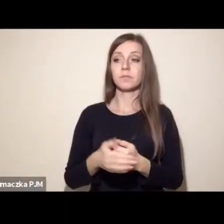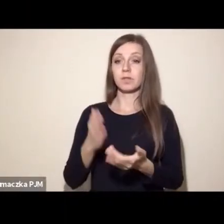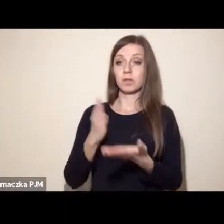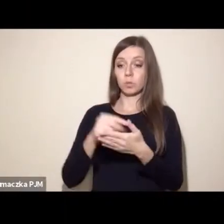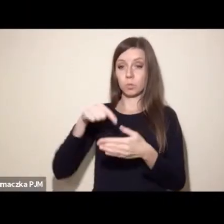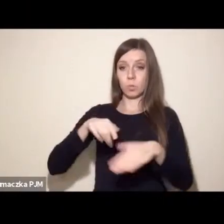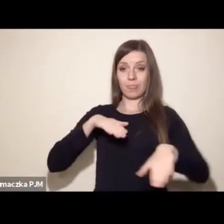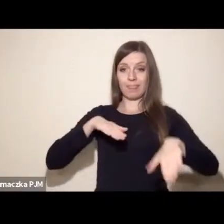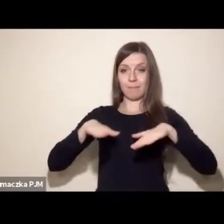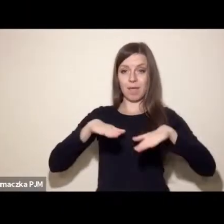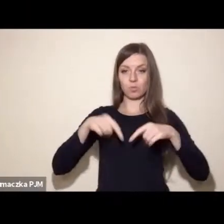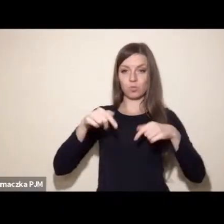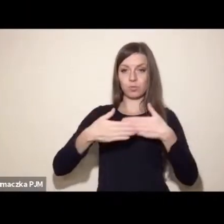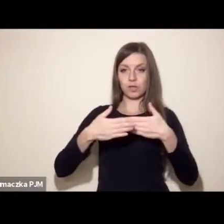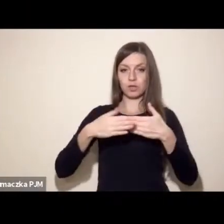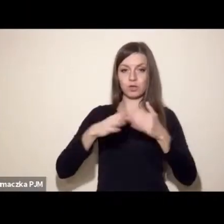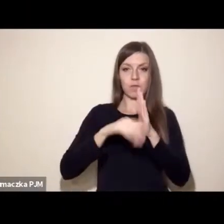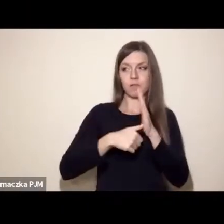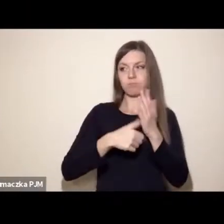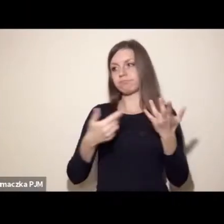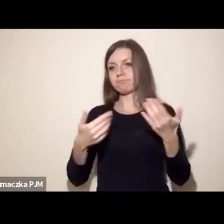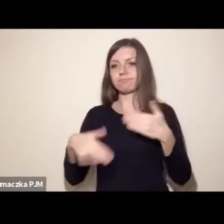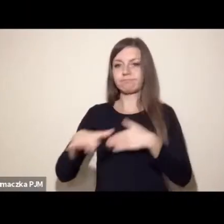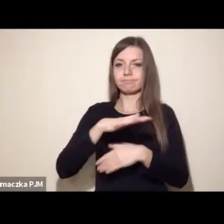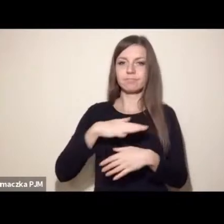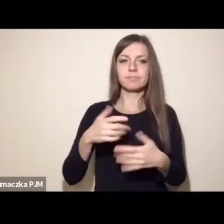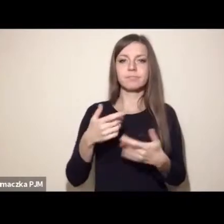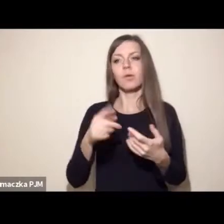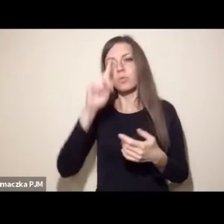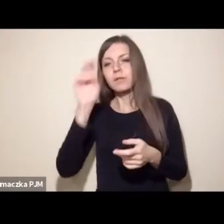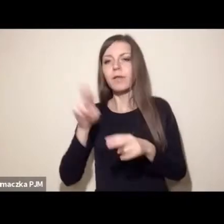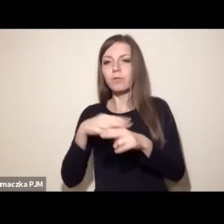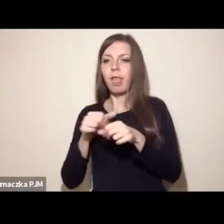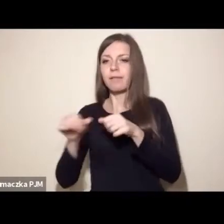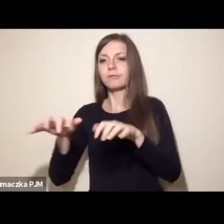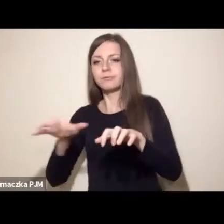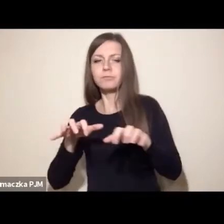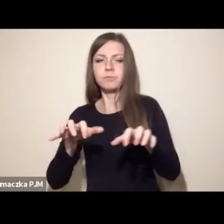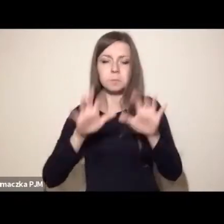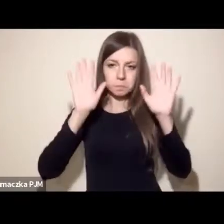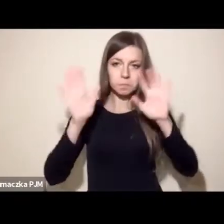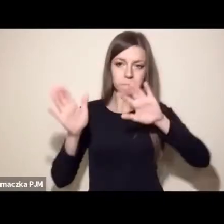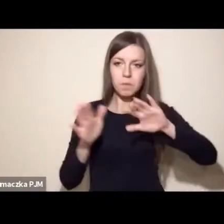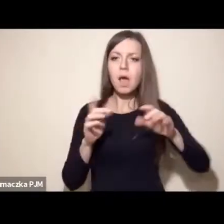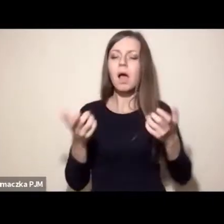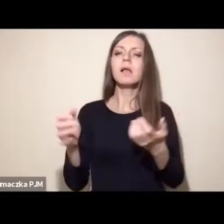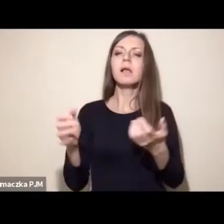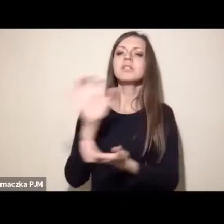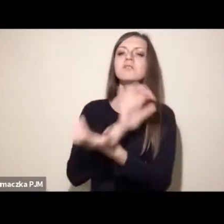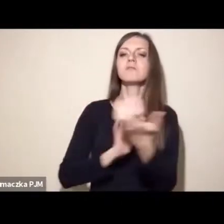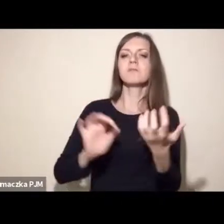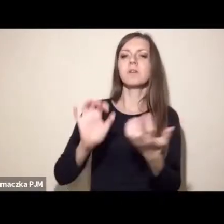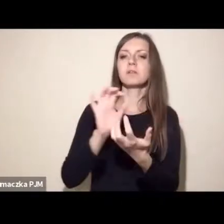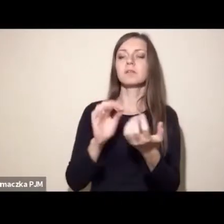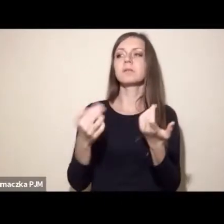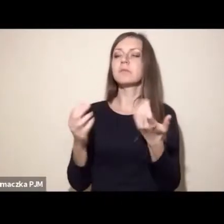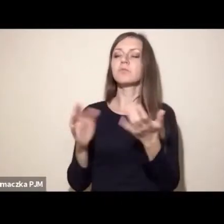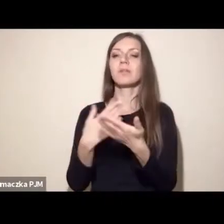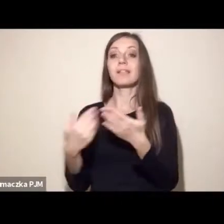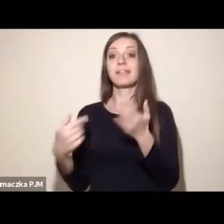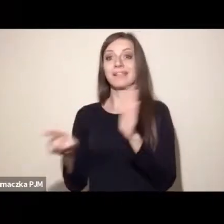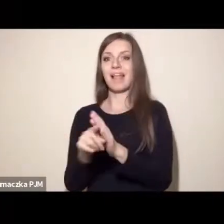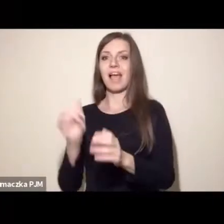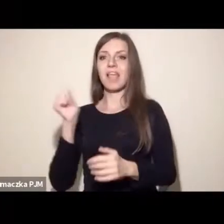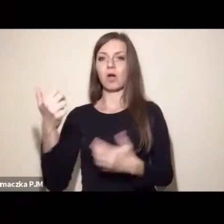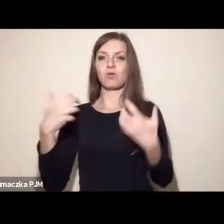interesów rozmaitych mniej lub bardziej chciwych społeczności, to co dobre dla jakości życia ludzi, jest w